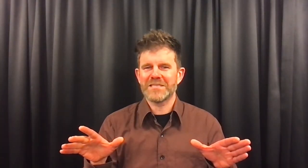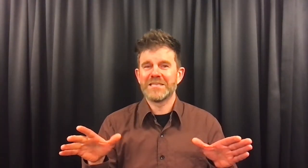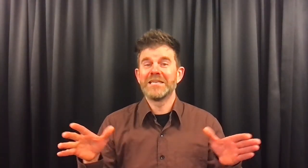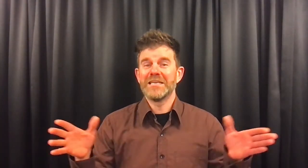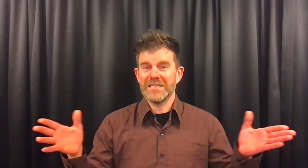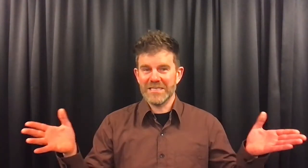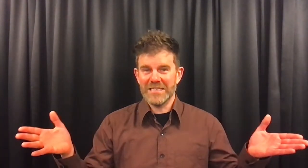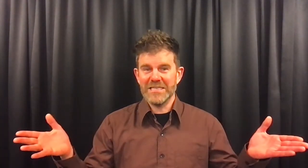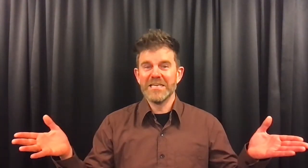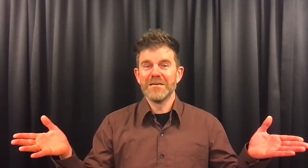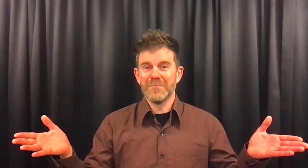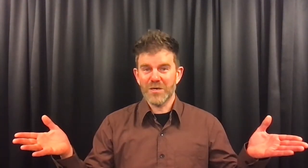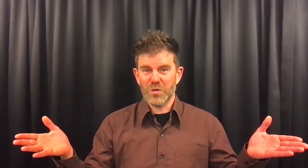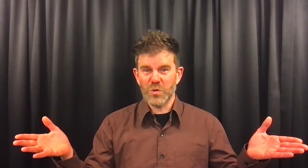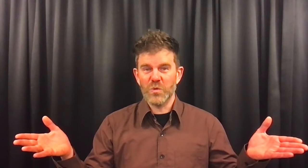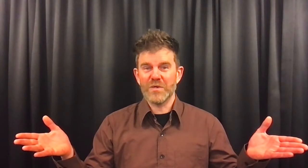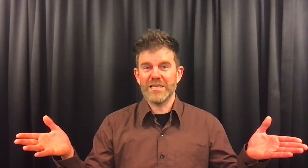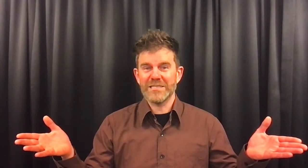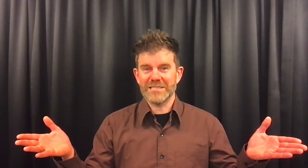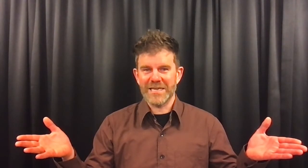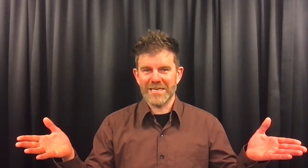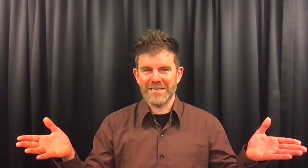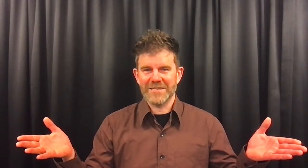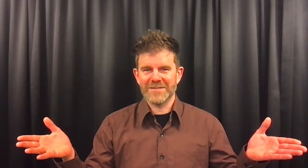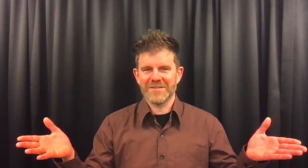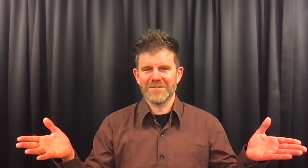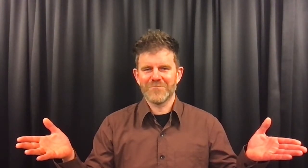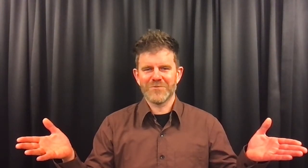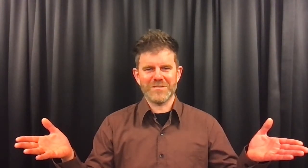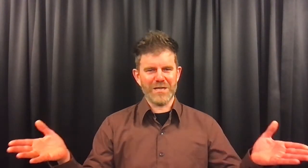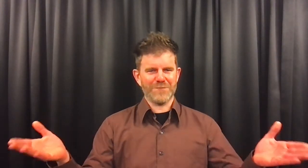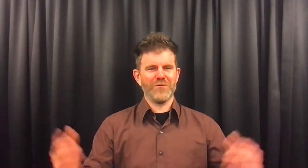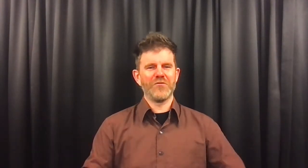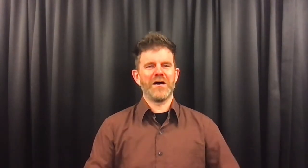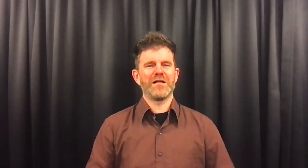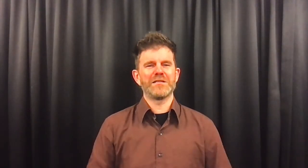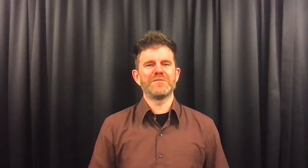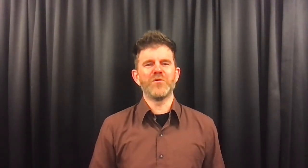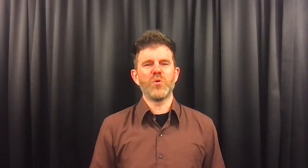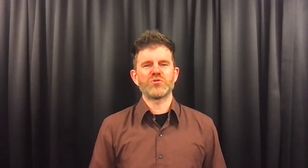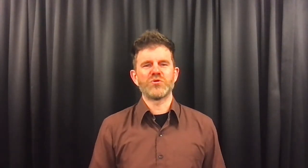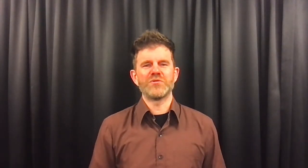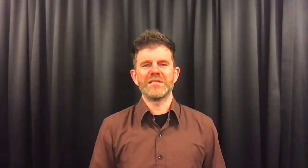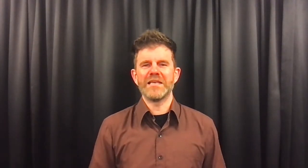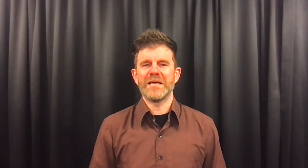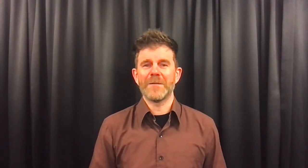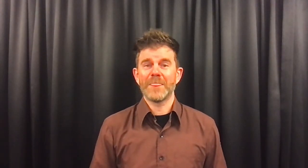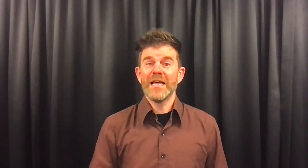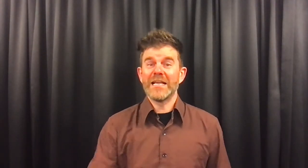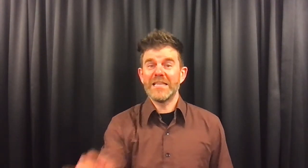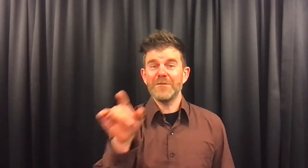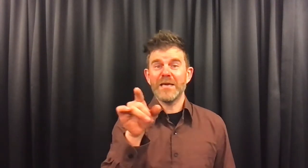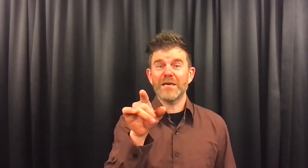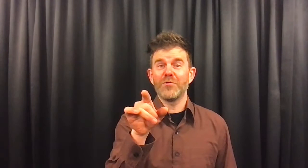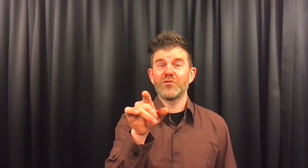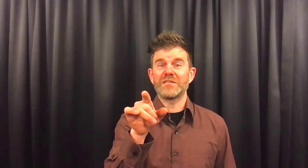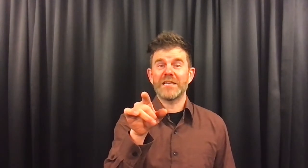die mag koning zijn. Dat vonden al die vogels een goed idee. En die week gebeurde er iets heel